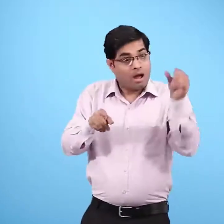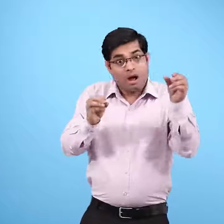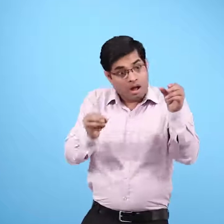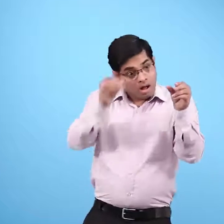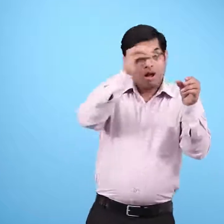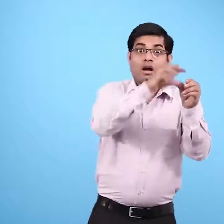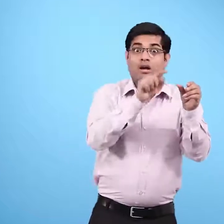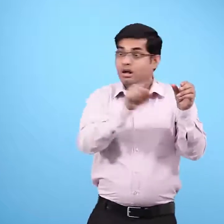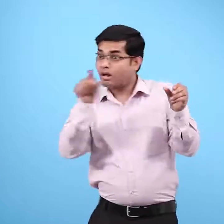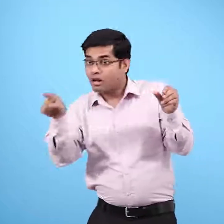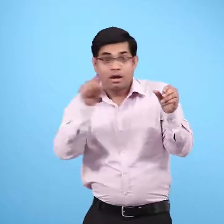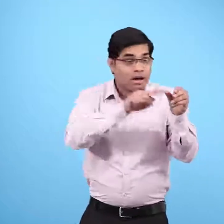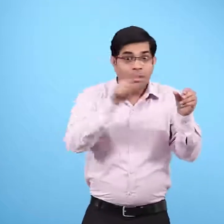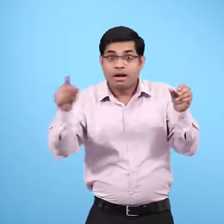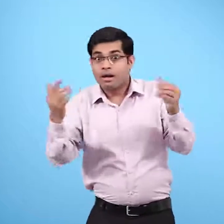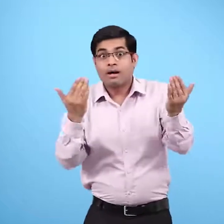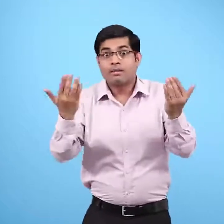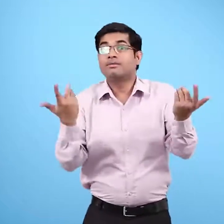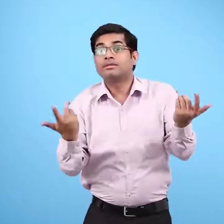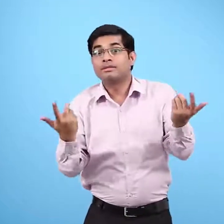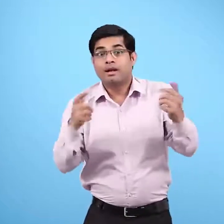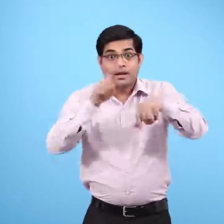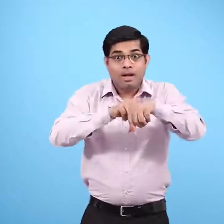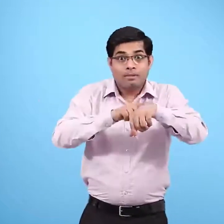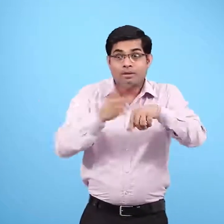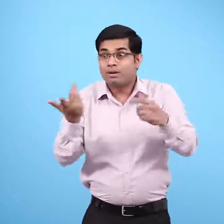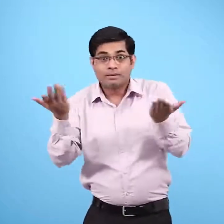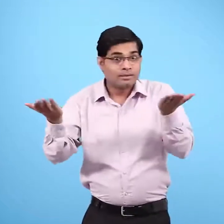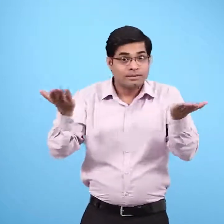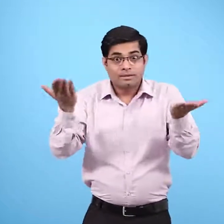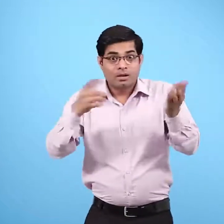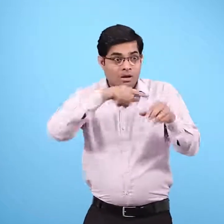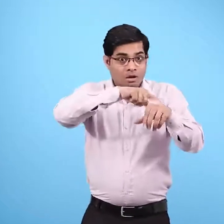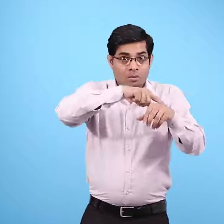अलग अलग भोजन पचने में कितनी देर लगी उसकी तालिका उन्होंने बना ली